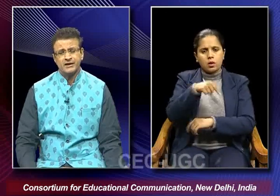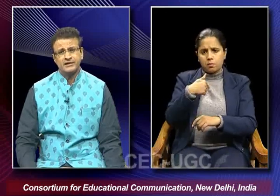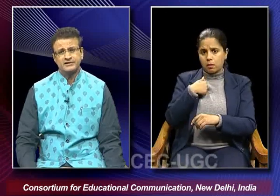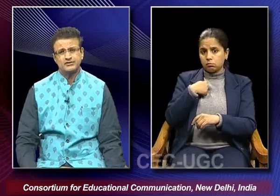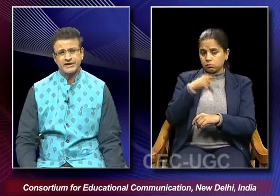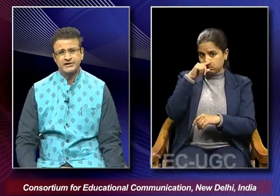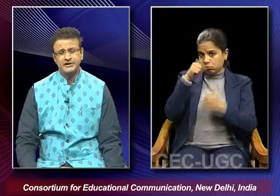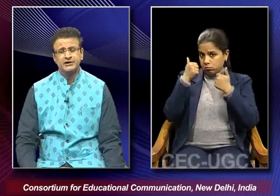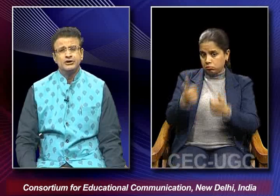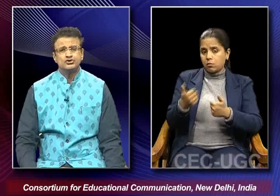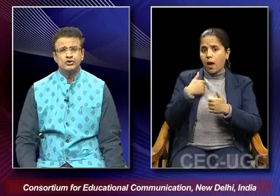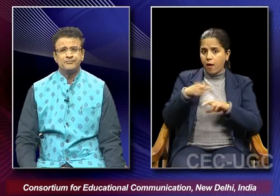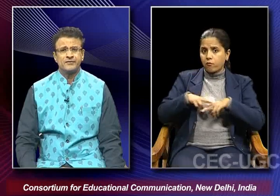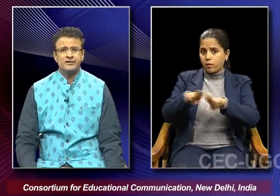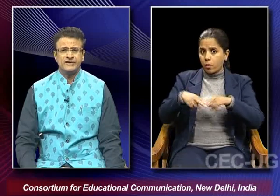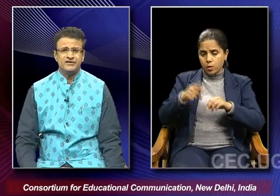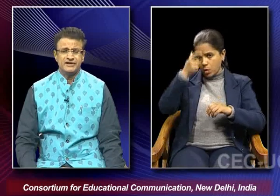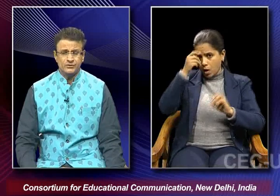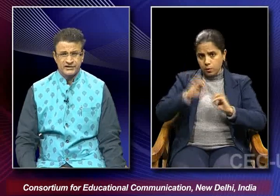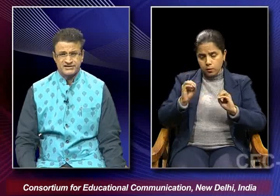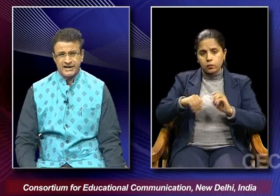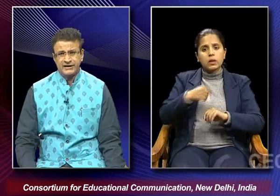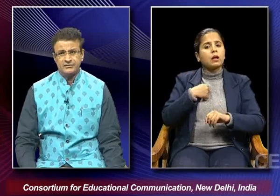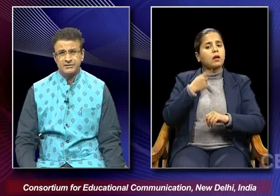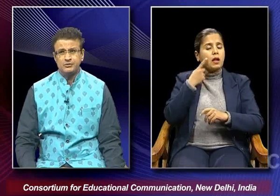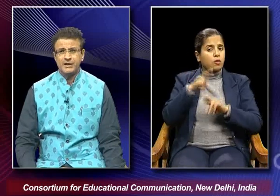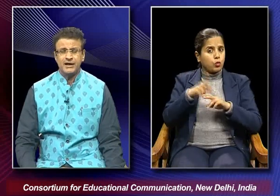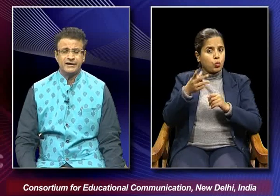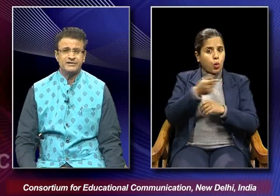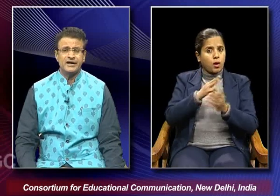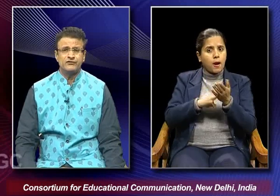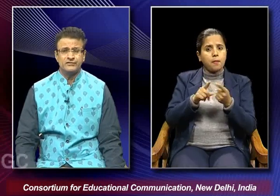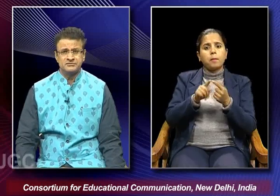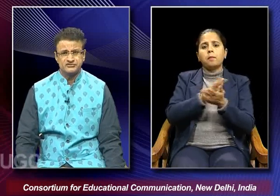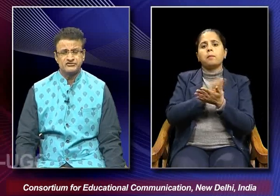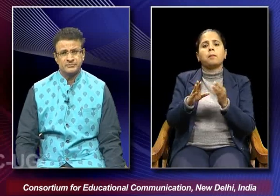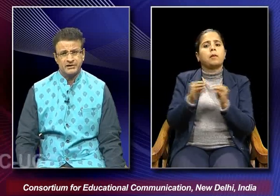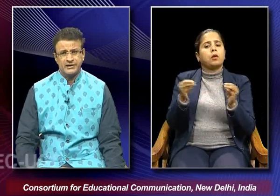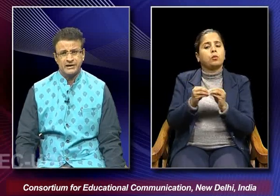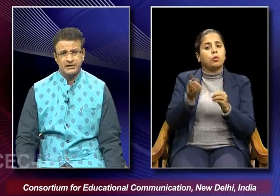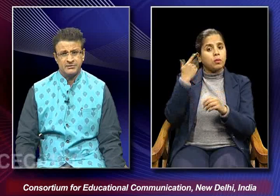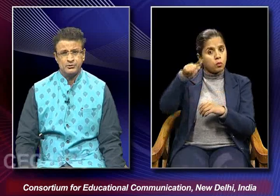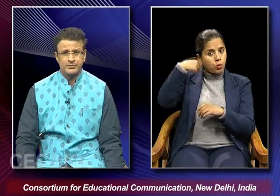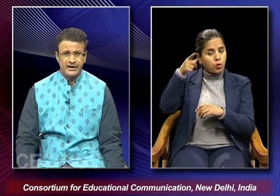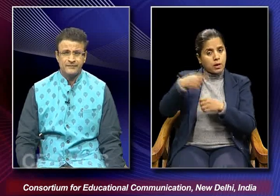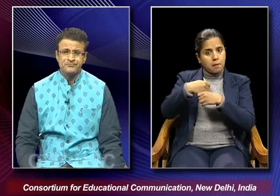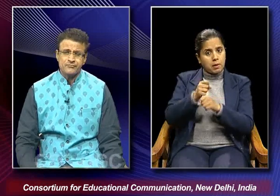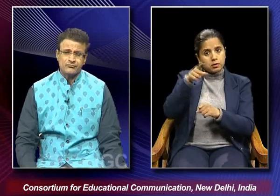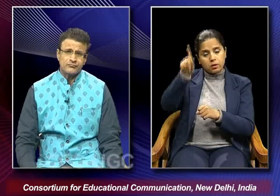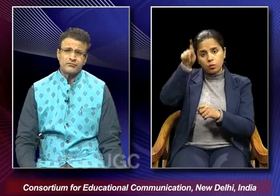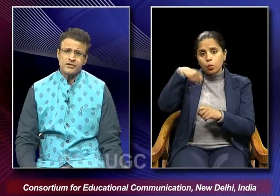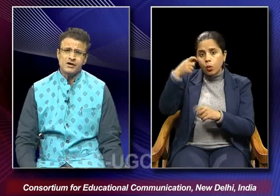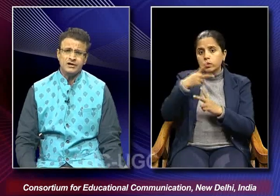in the society so when we tend to understand mehbub khan and the kind of films which were made by mehbub khan